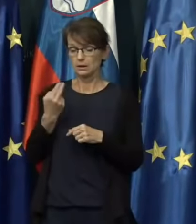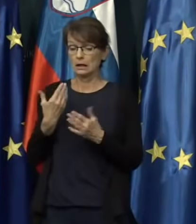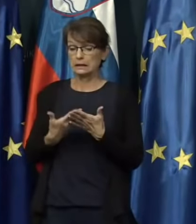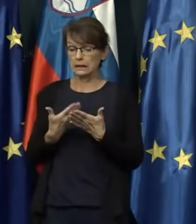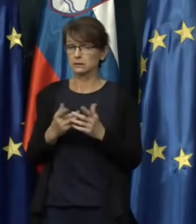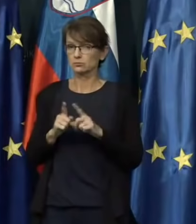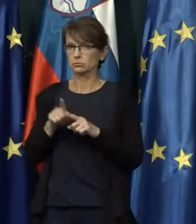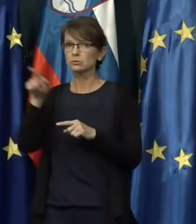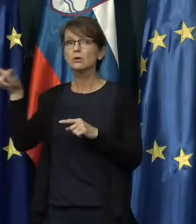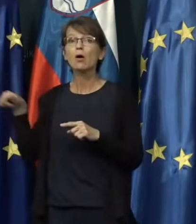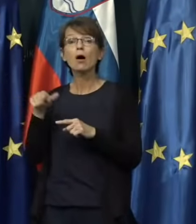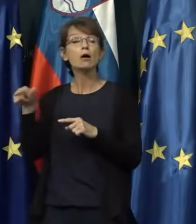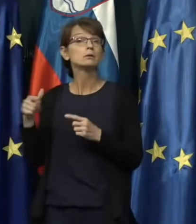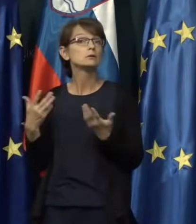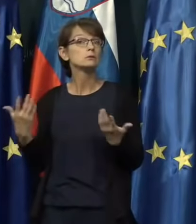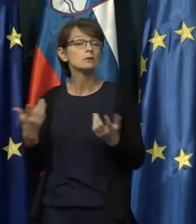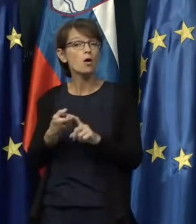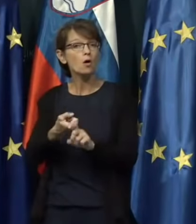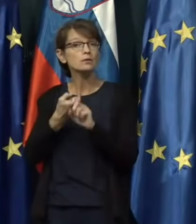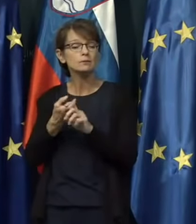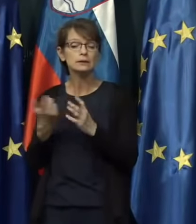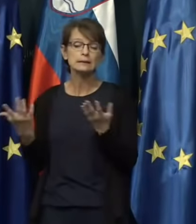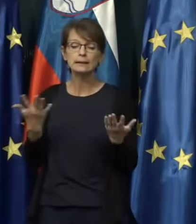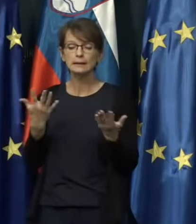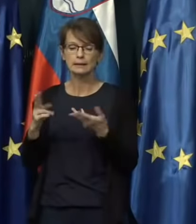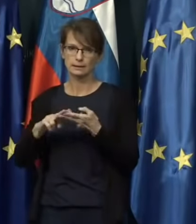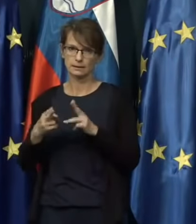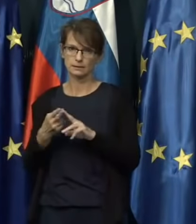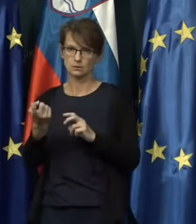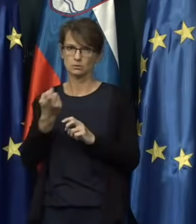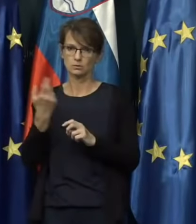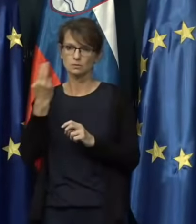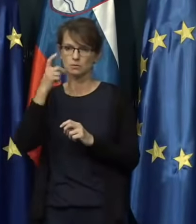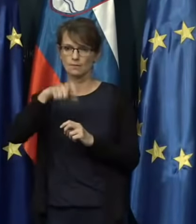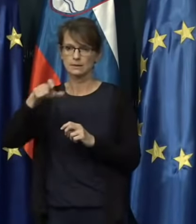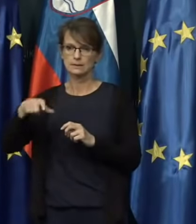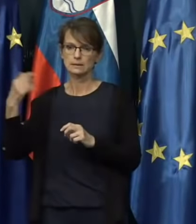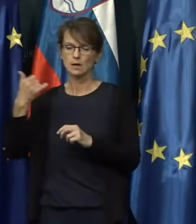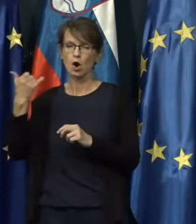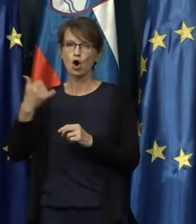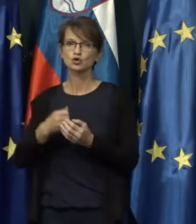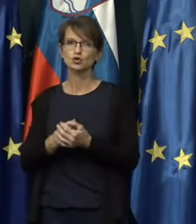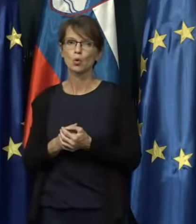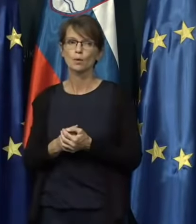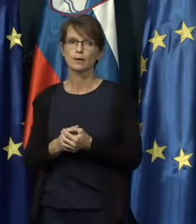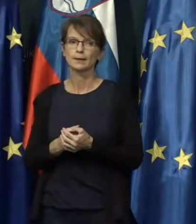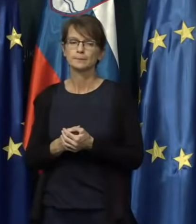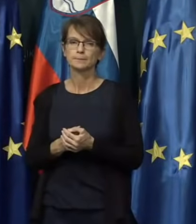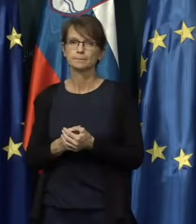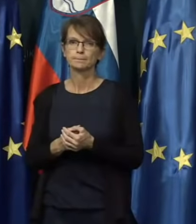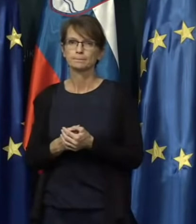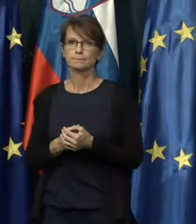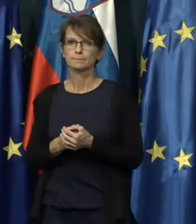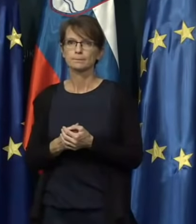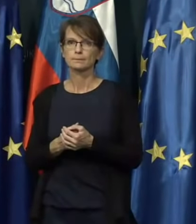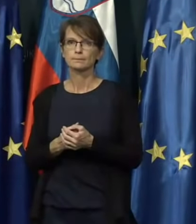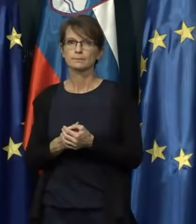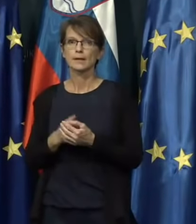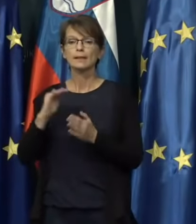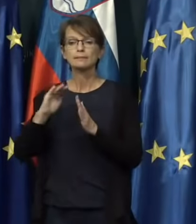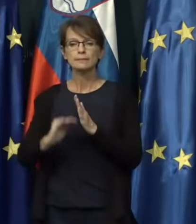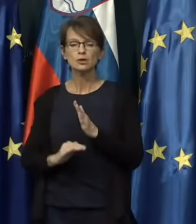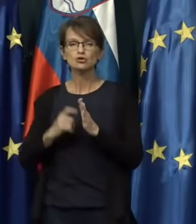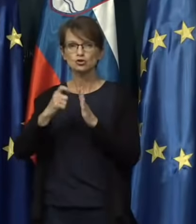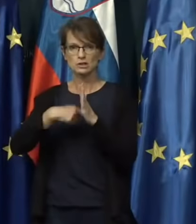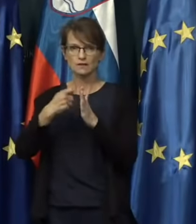obdejstvu, da so v bistvu odvisni na nek način od slovenskih kostov. No, pogledajte zdaj, sveda nižje